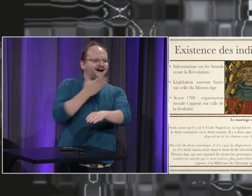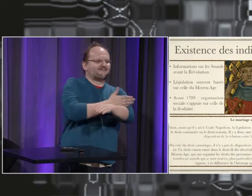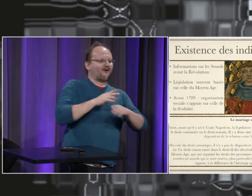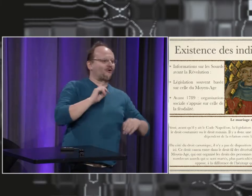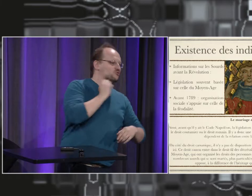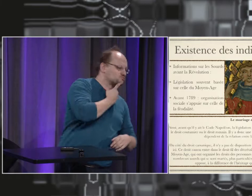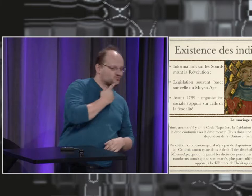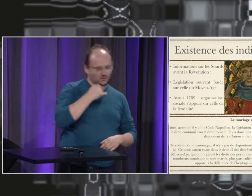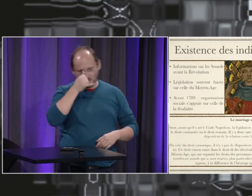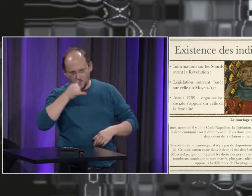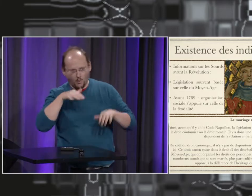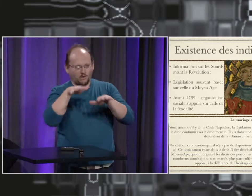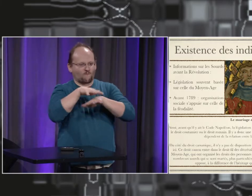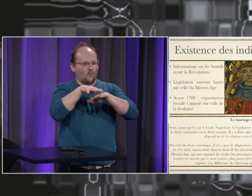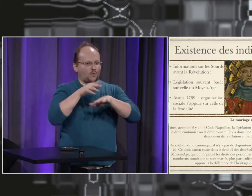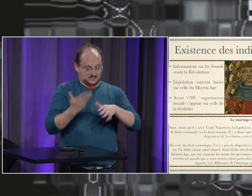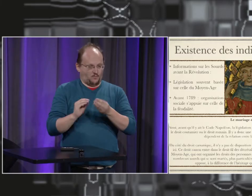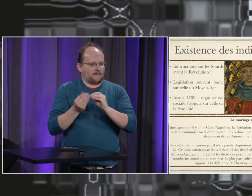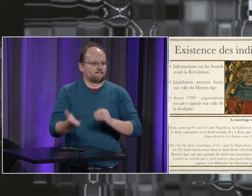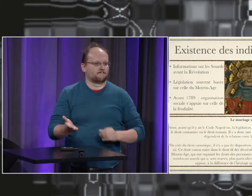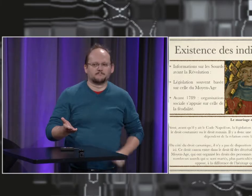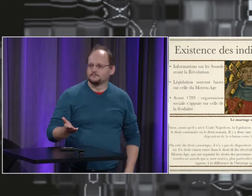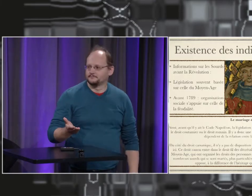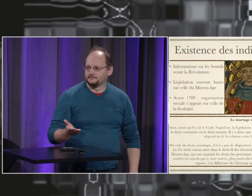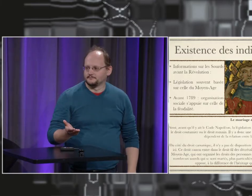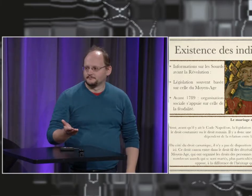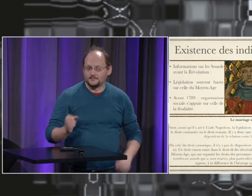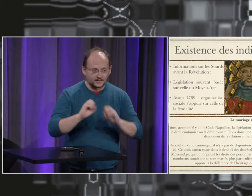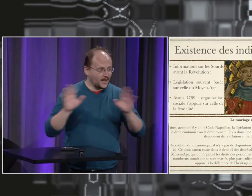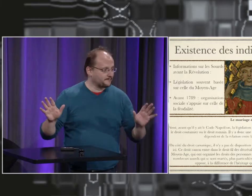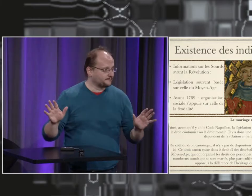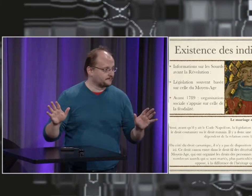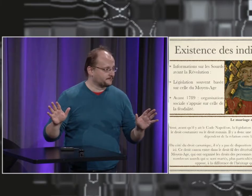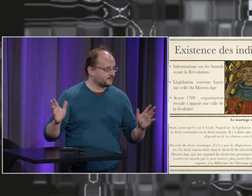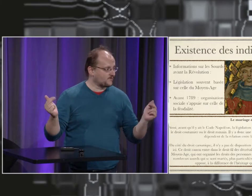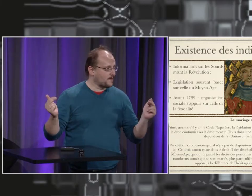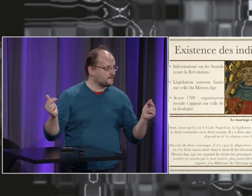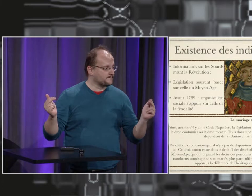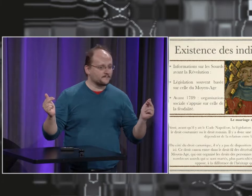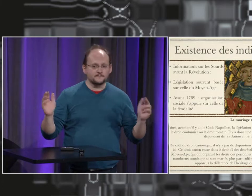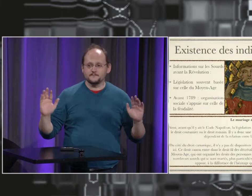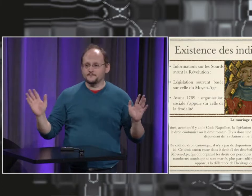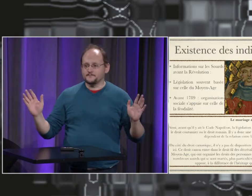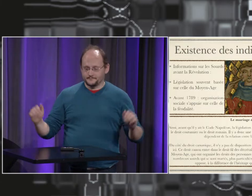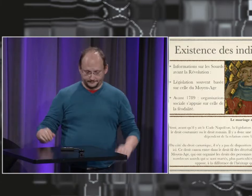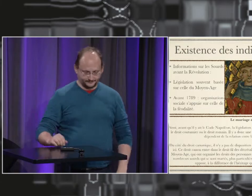de ses connaissances. Parce qu'il y fait cette confusion entre sourds et idiots, justement. Vous voyez ? C'est clair ?